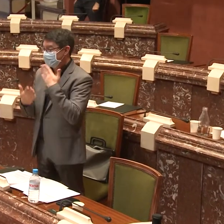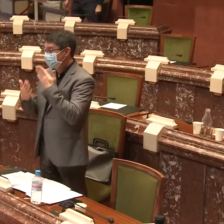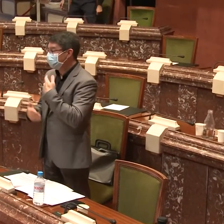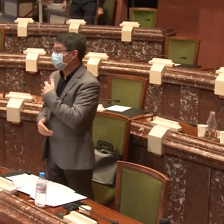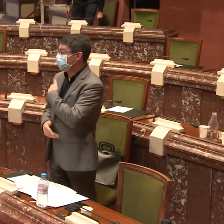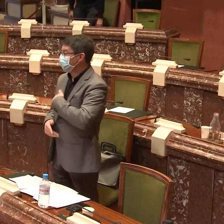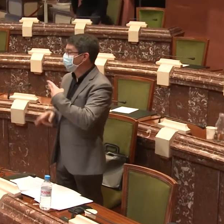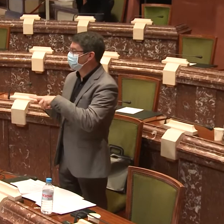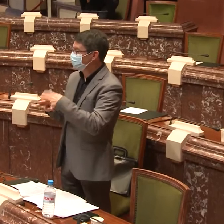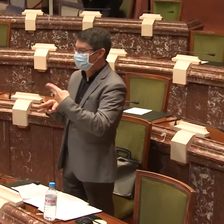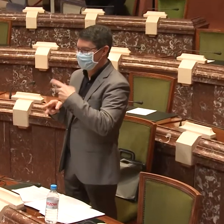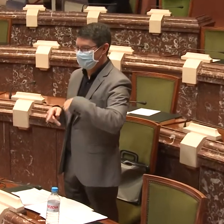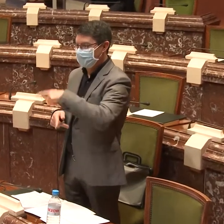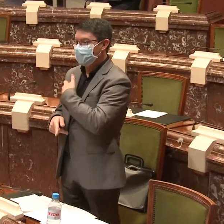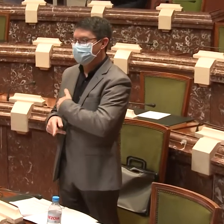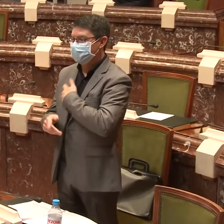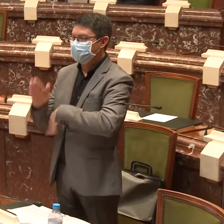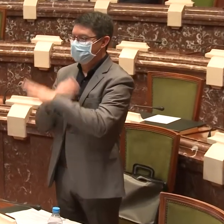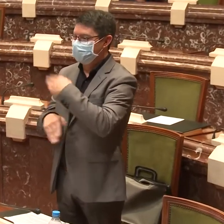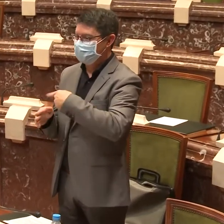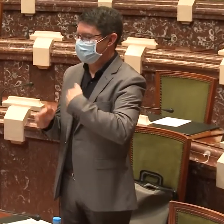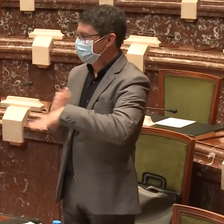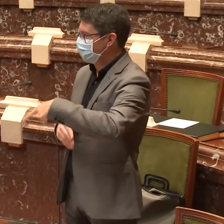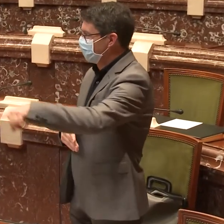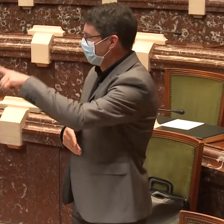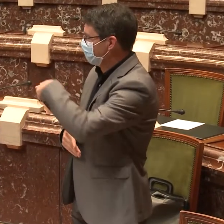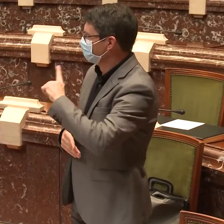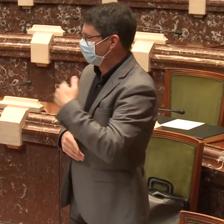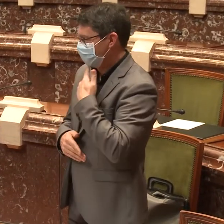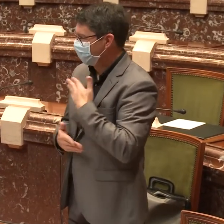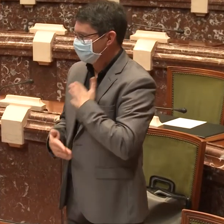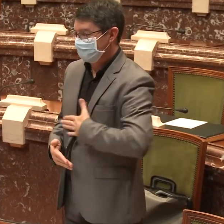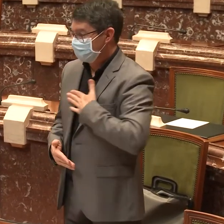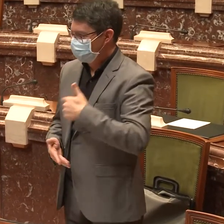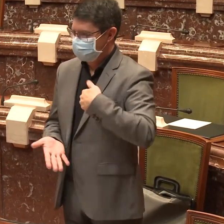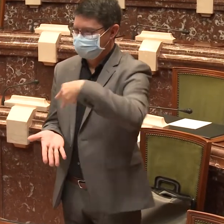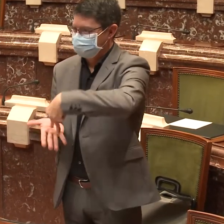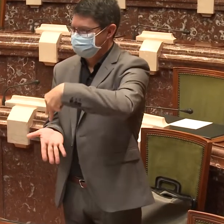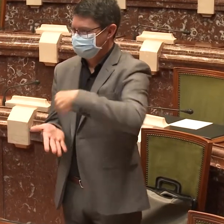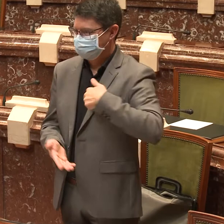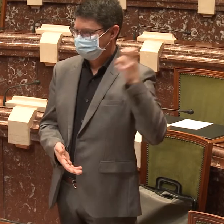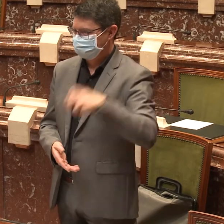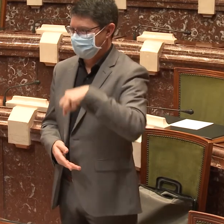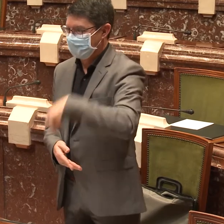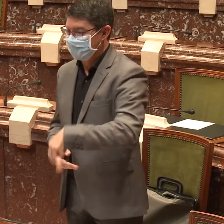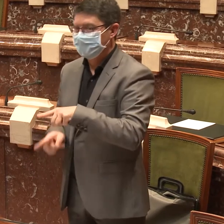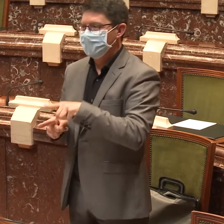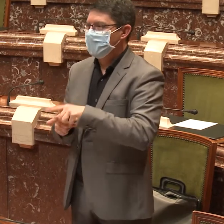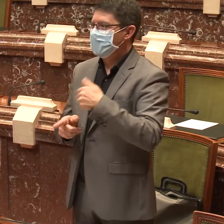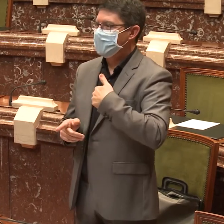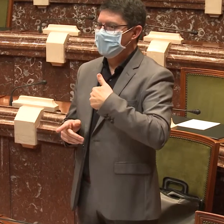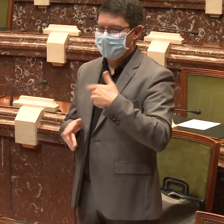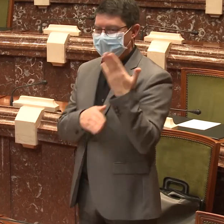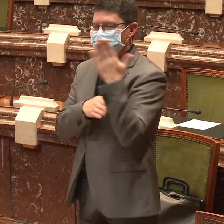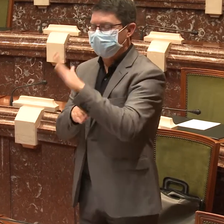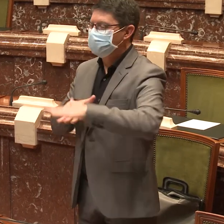gracias a esta comisión y a los miembros de esta comisión por la invitación a la FESORMU a comparecer en ella. Es para mí un placer que nos